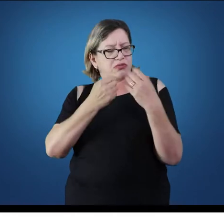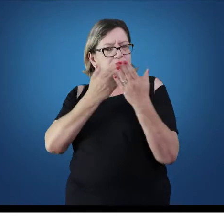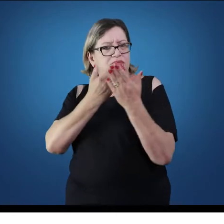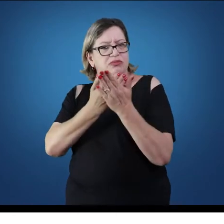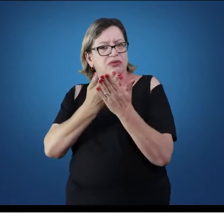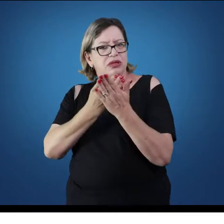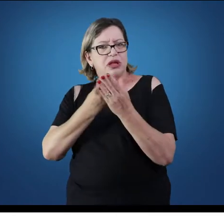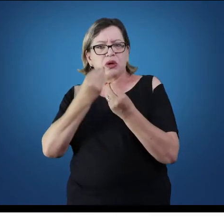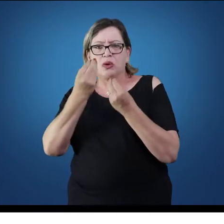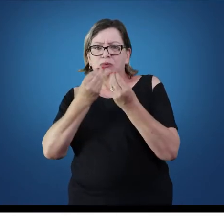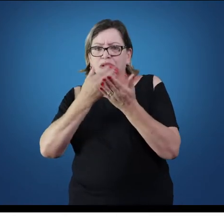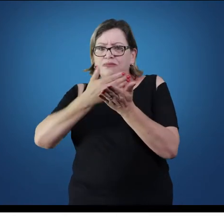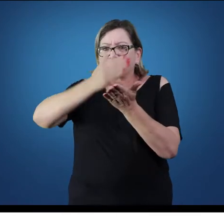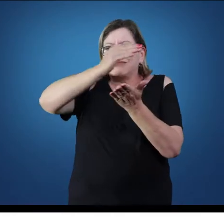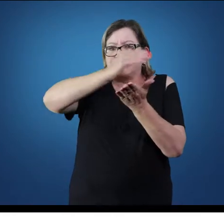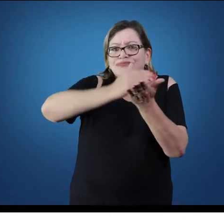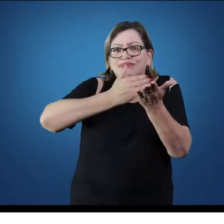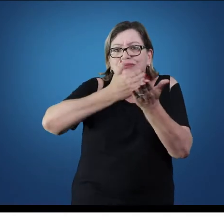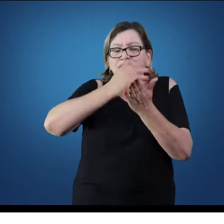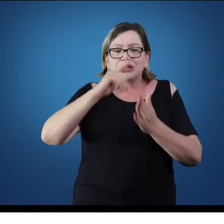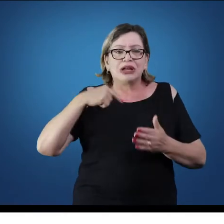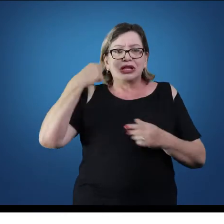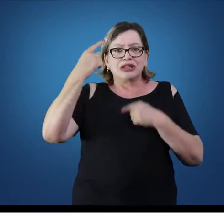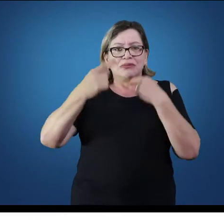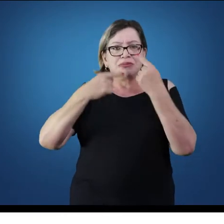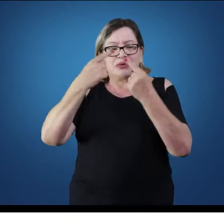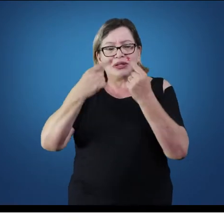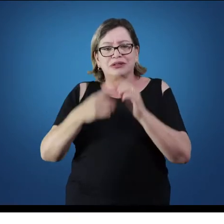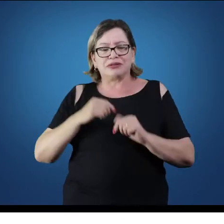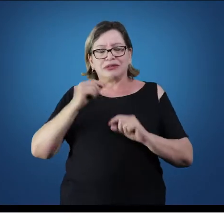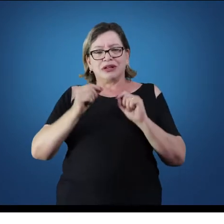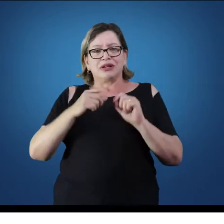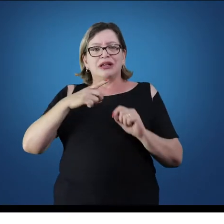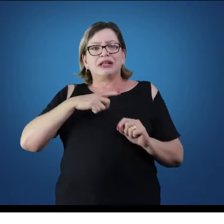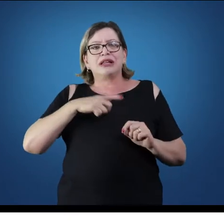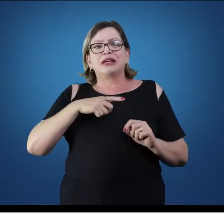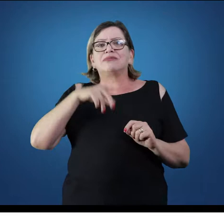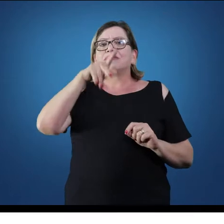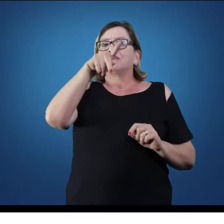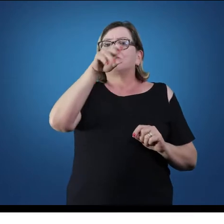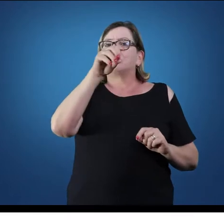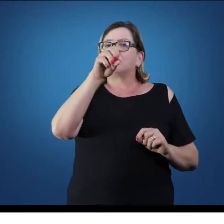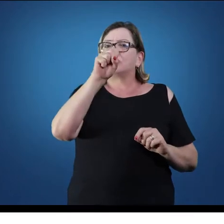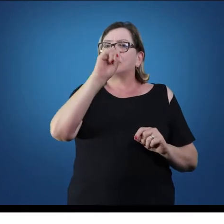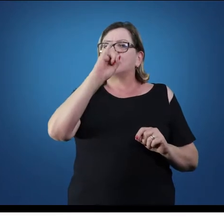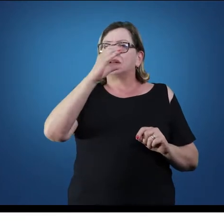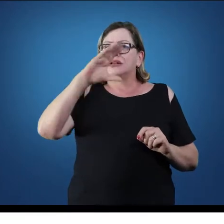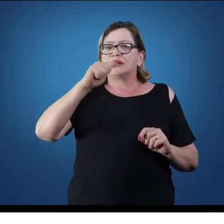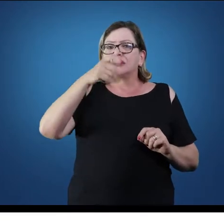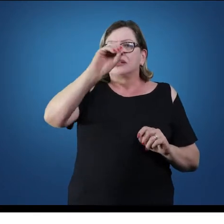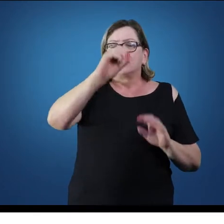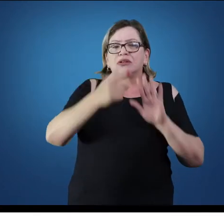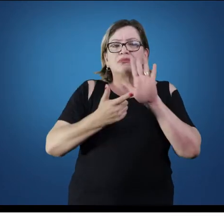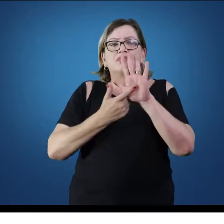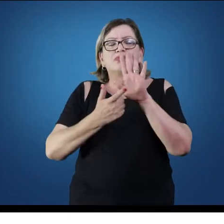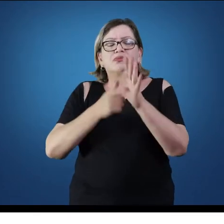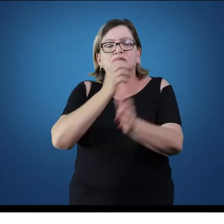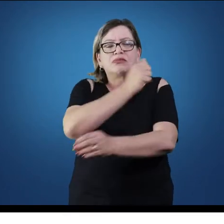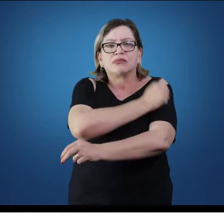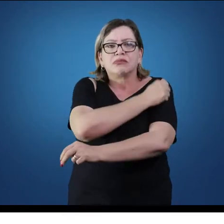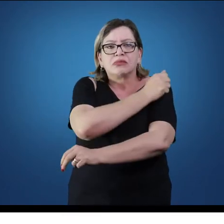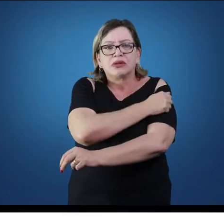aparelhos e sistemas. Por exemplo, a posição anatômica fundamental, a posição anatômica fundamental que vai mostrar para o aluno